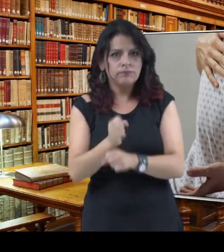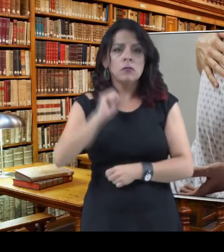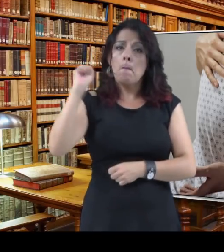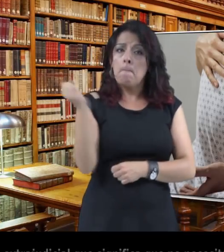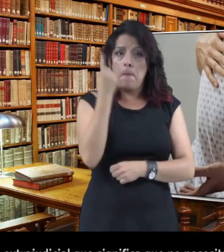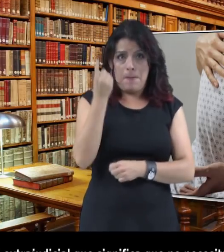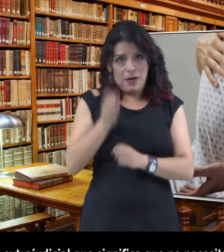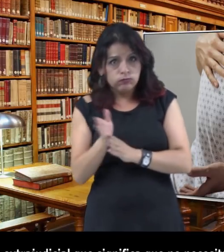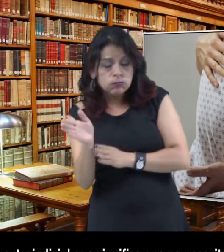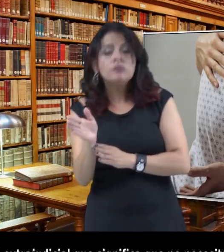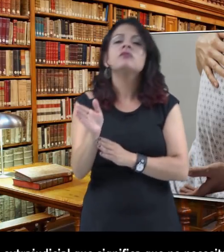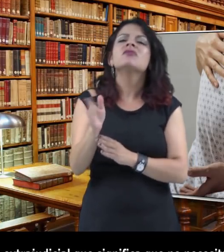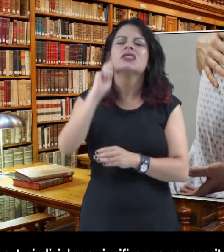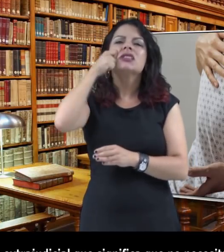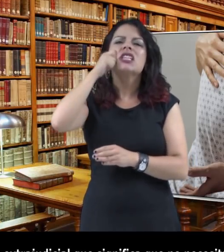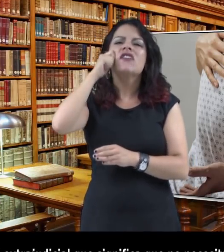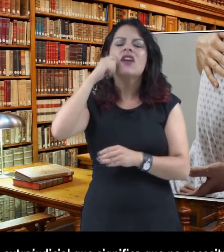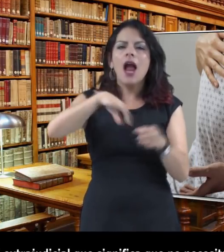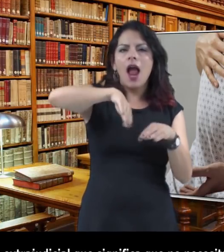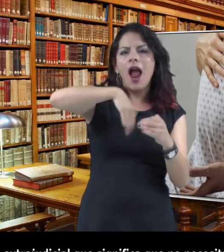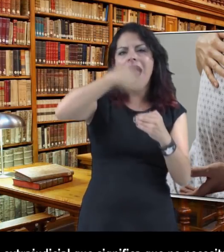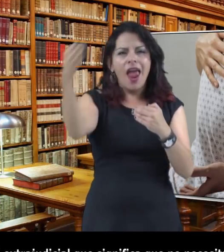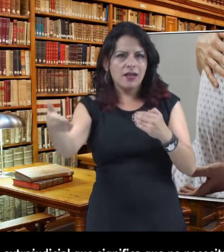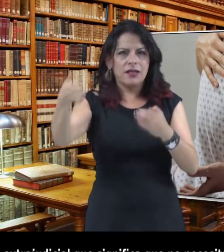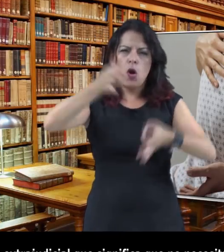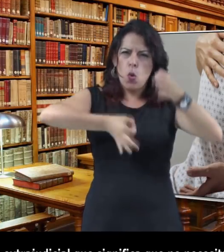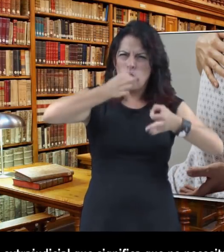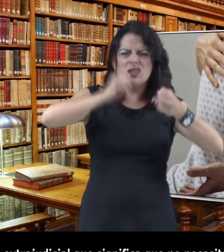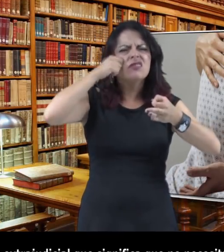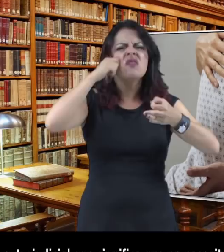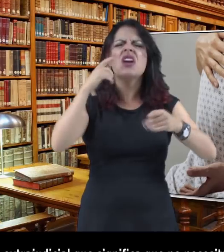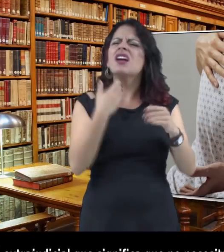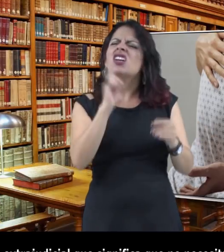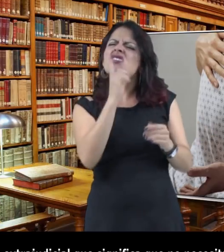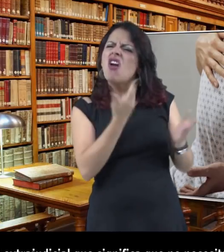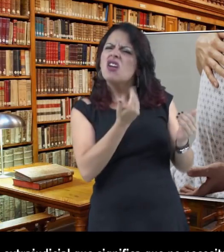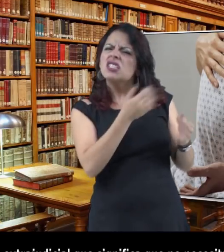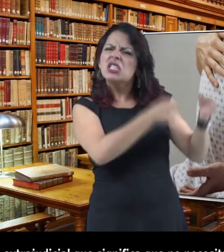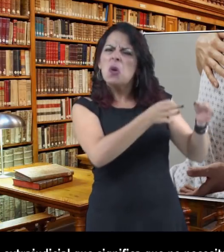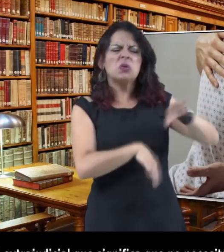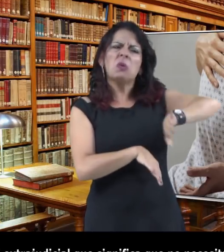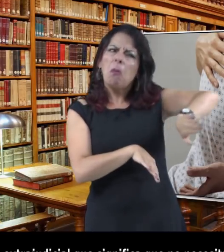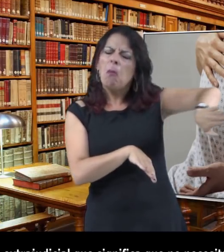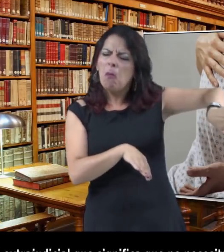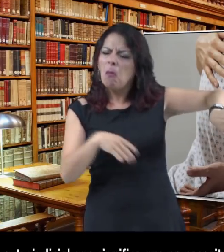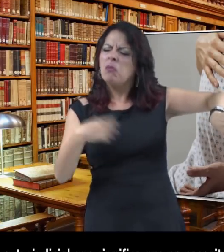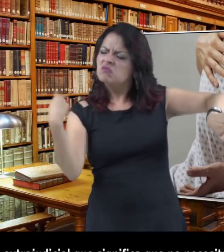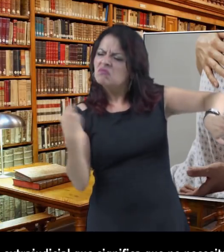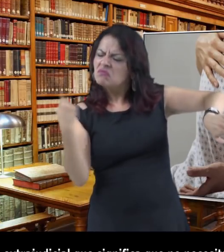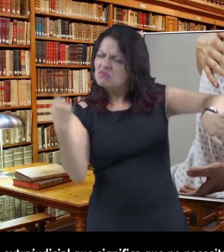El primer camino es el extrajudicial, que significa que no necesita la justicia, que se puede intentar un acuerdo con la persona obligada a